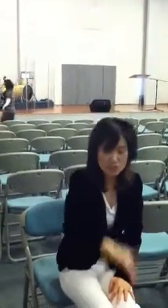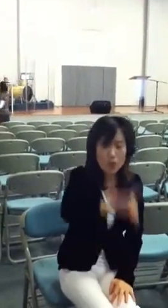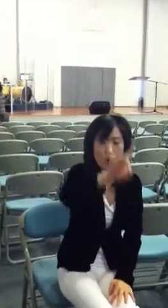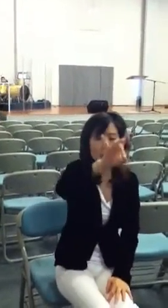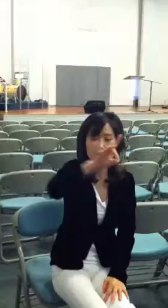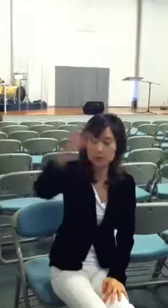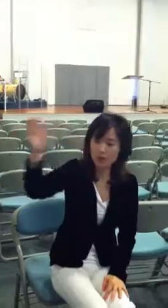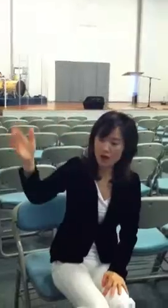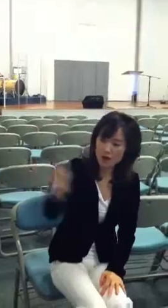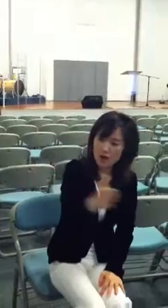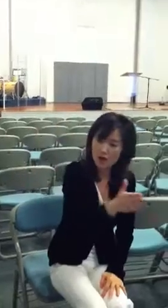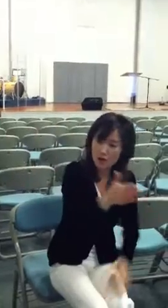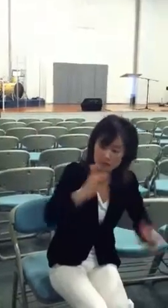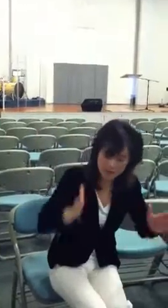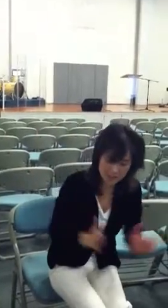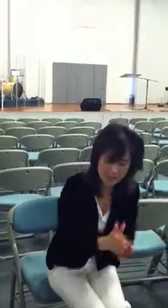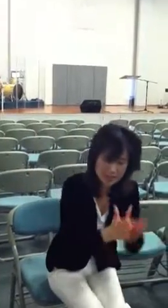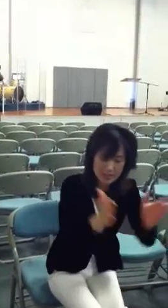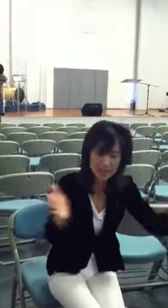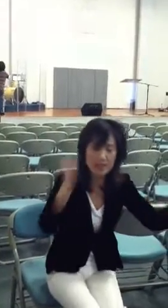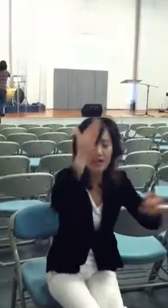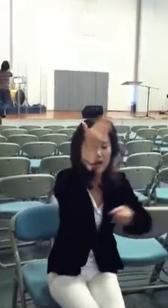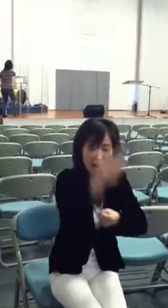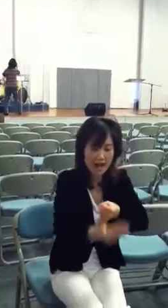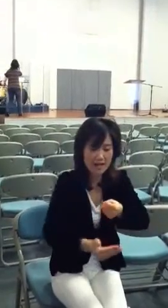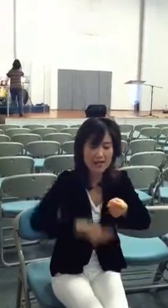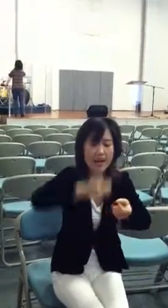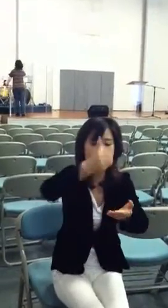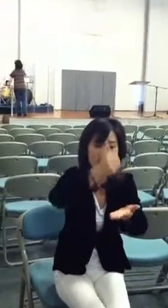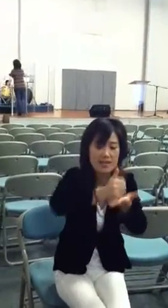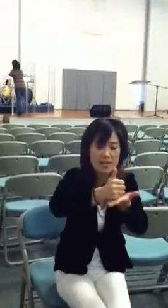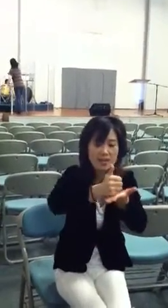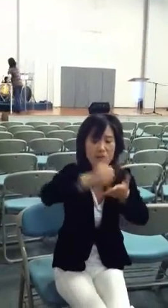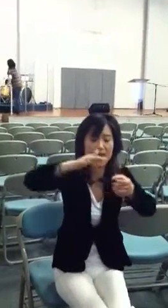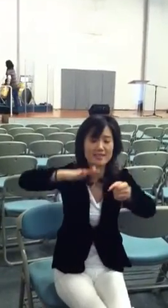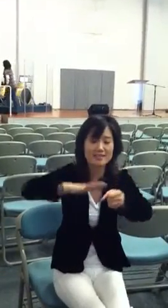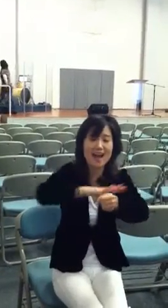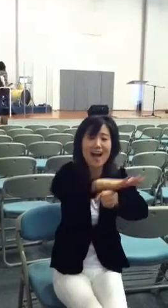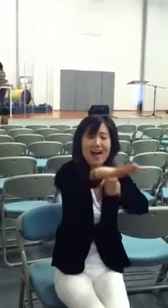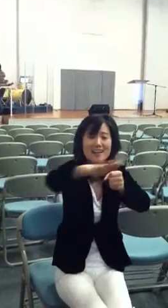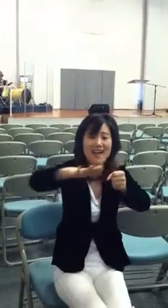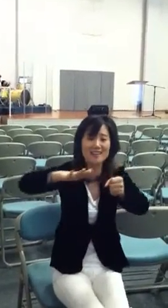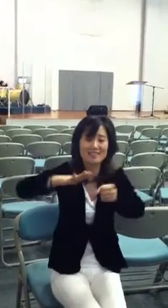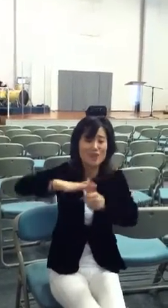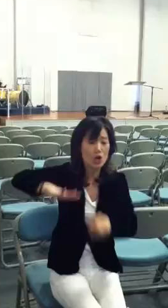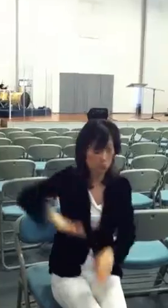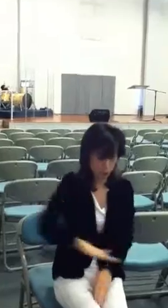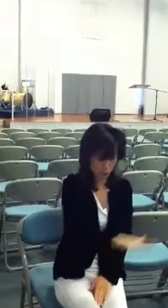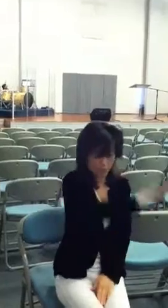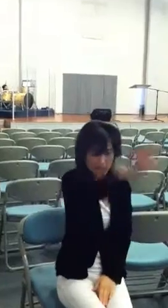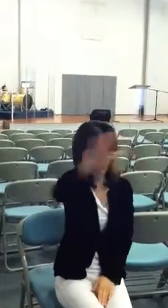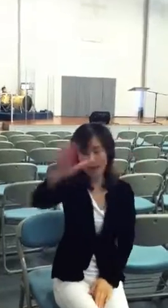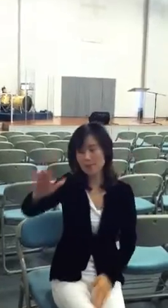태초부터 시작된 하나님의 사랑은 우리의